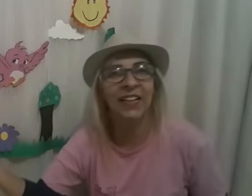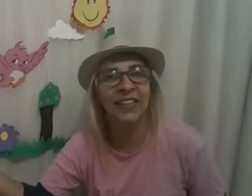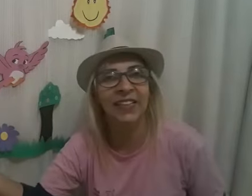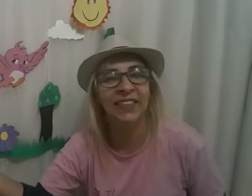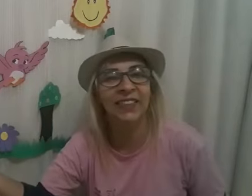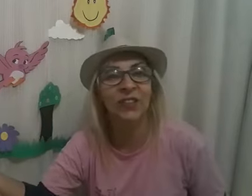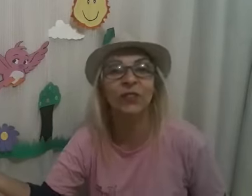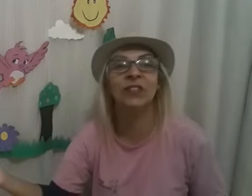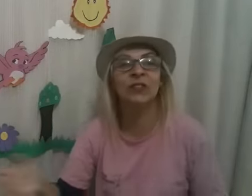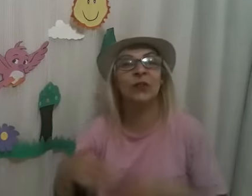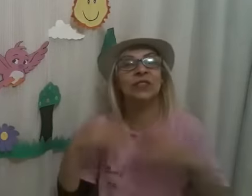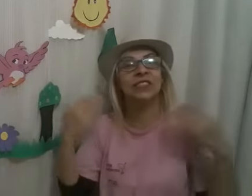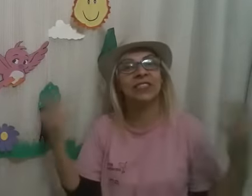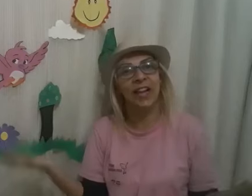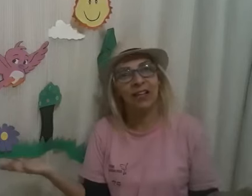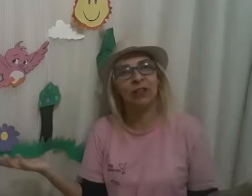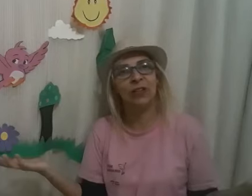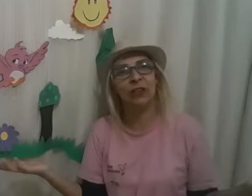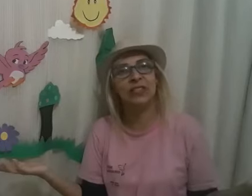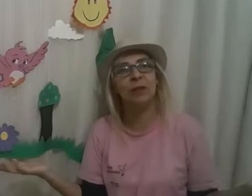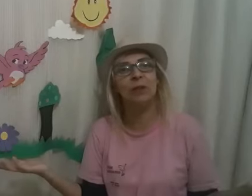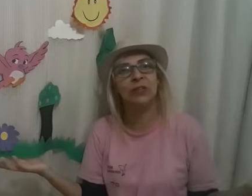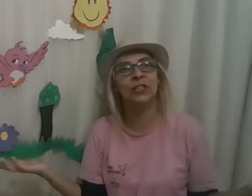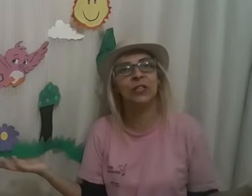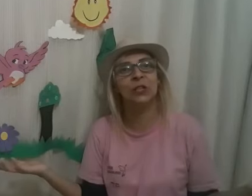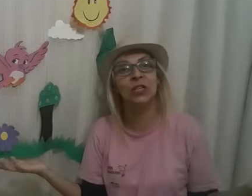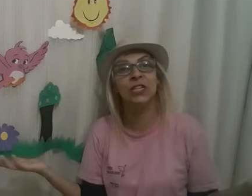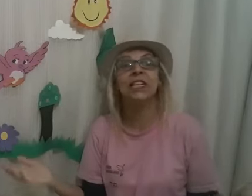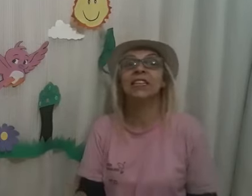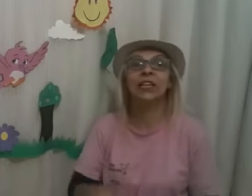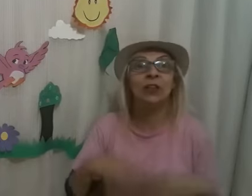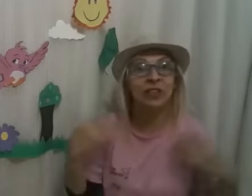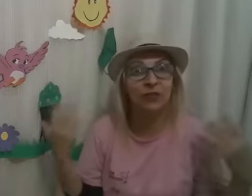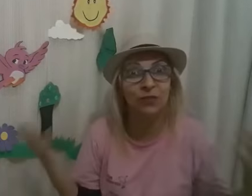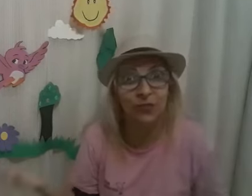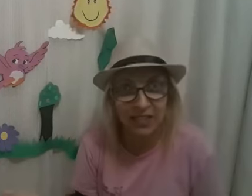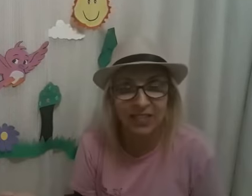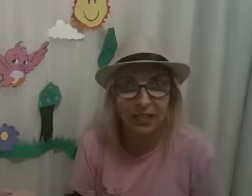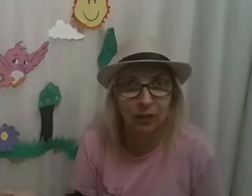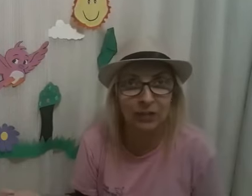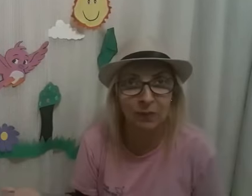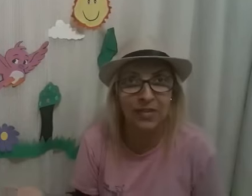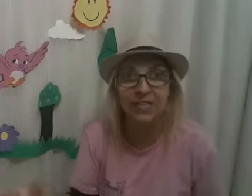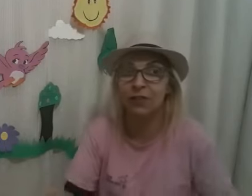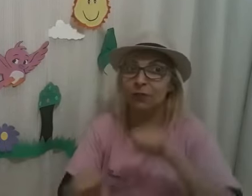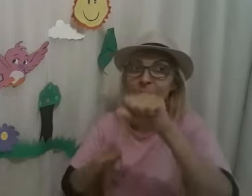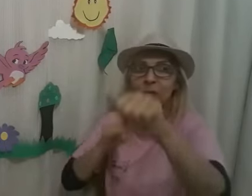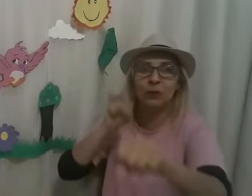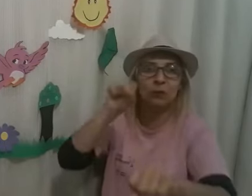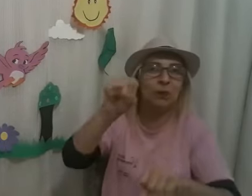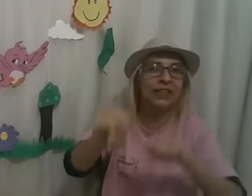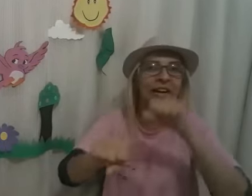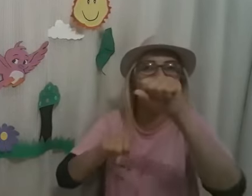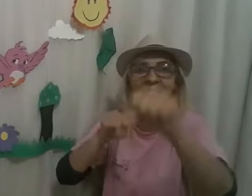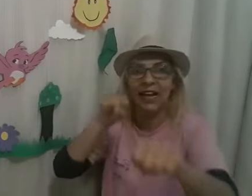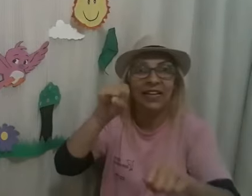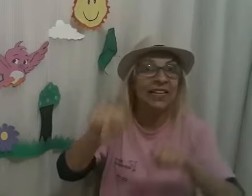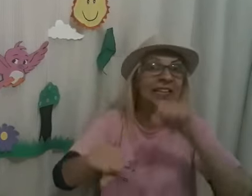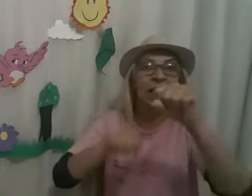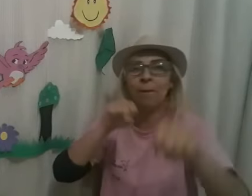aí, crianças? Vocês gostaram da nossa música de hoje? Da nossa vivência e da nossa experiência? Vamos pedalar na